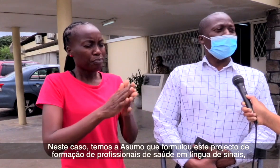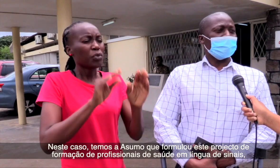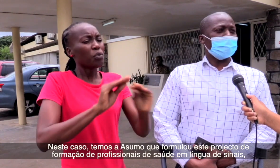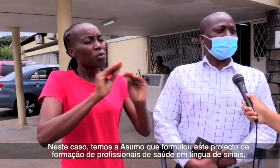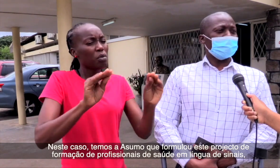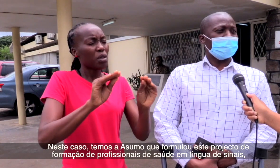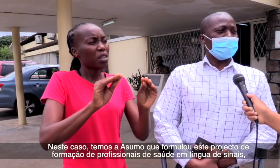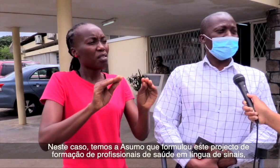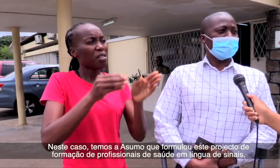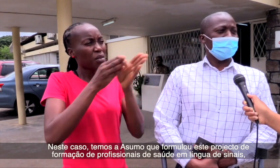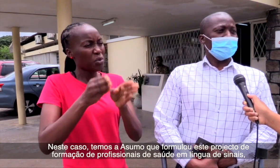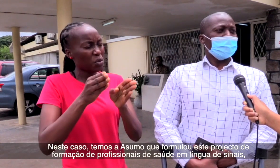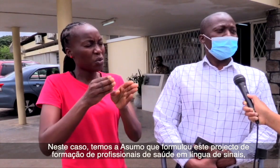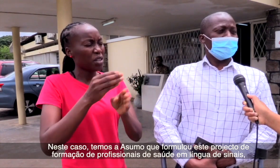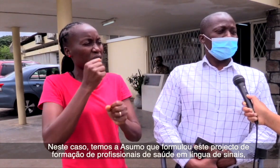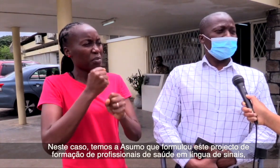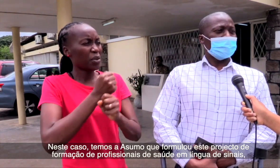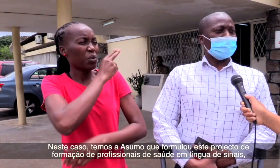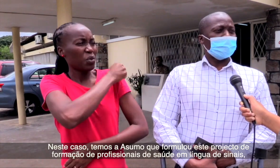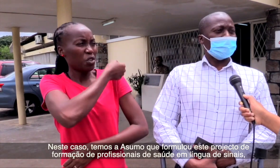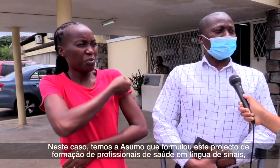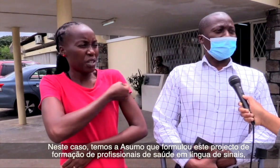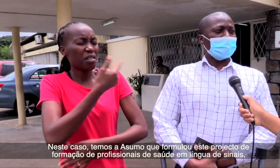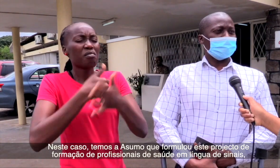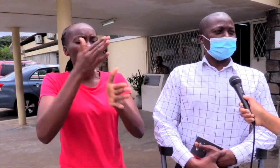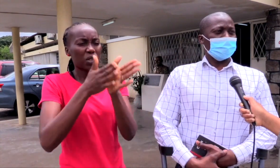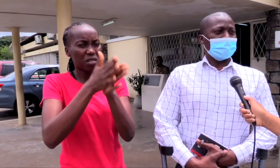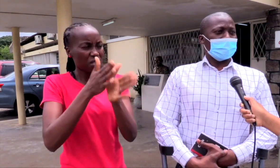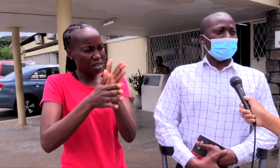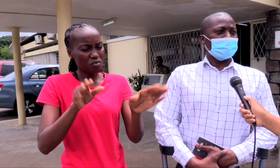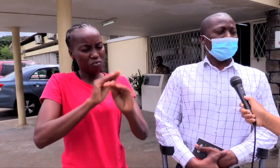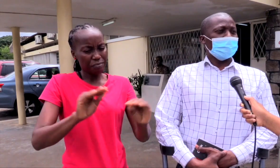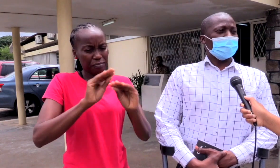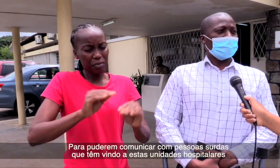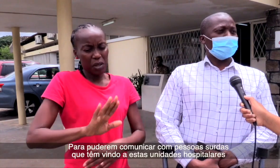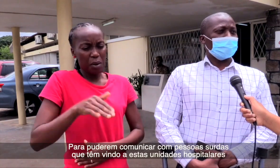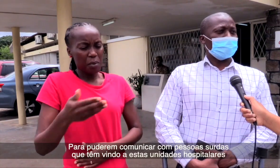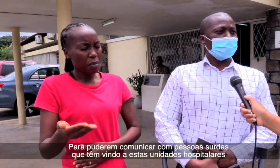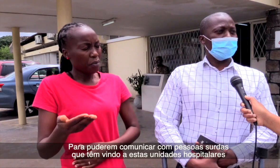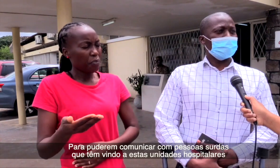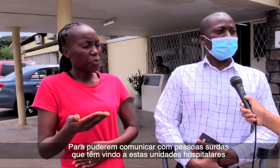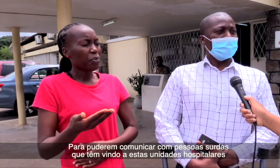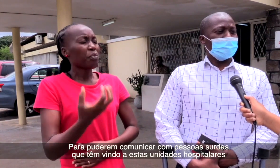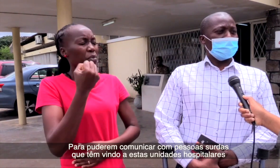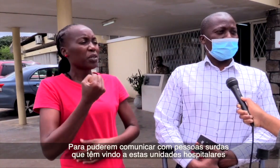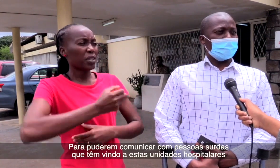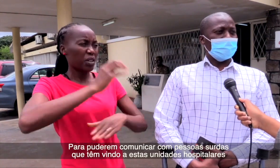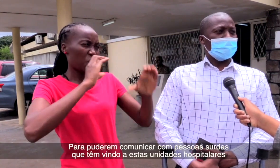em língua de sinais, para poder se comunicar com as pessoas surdas que têm vindo